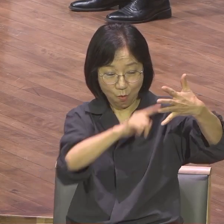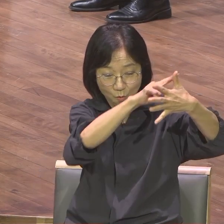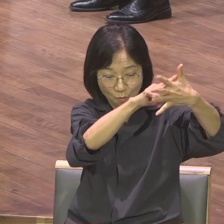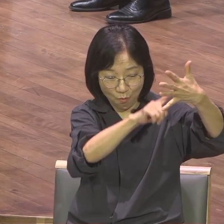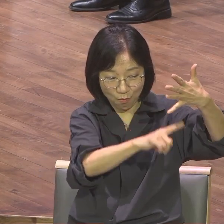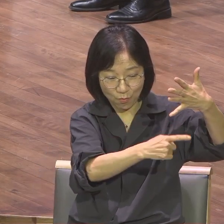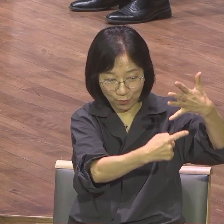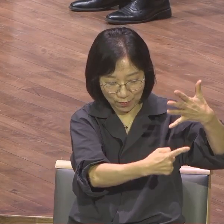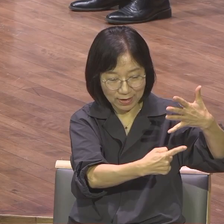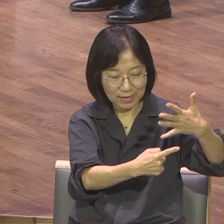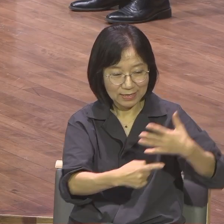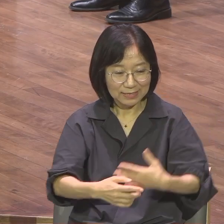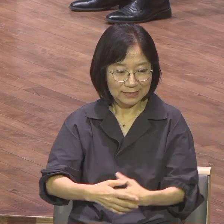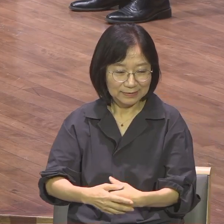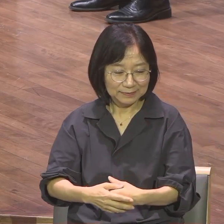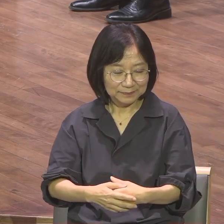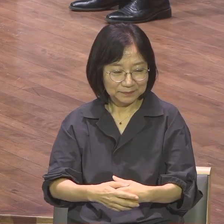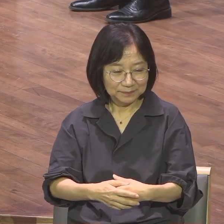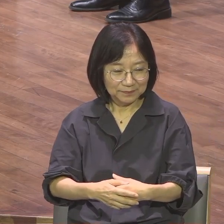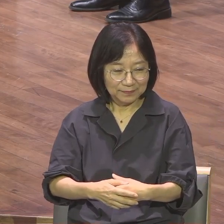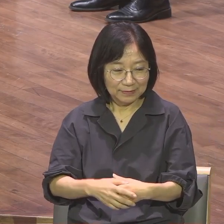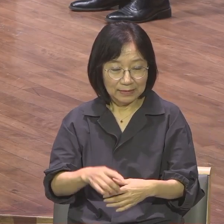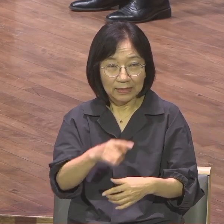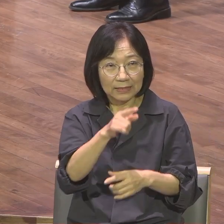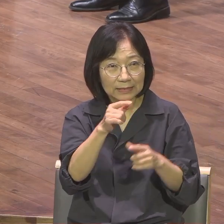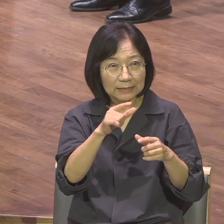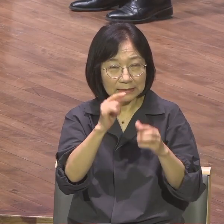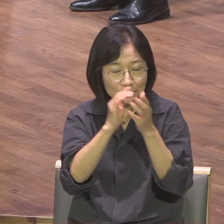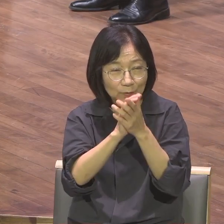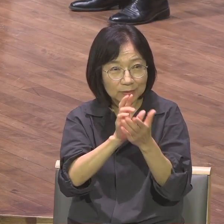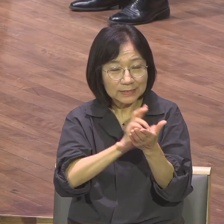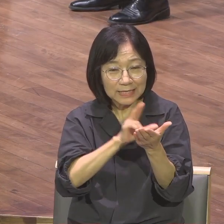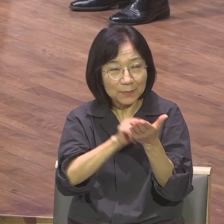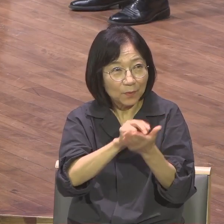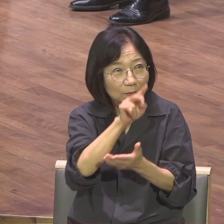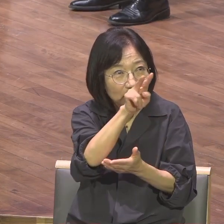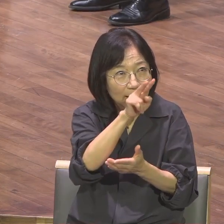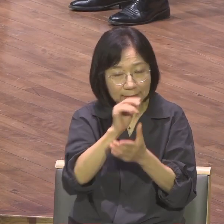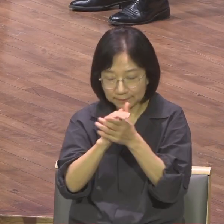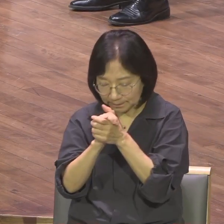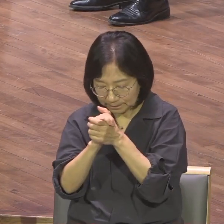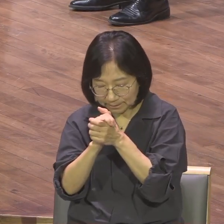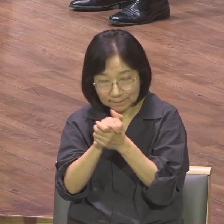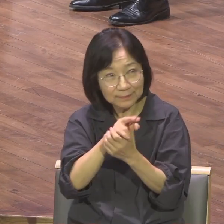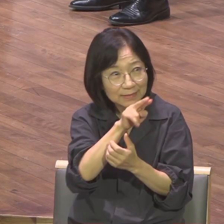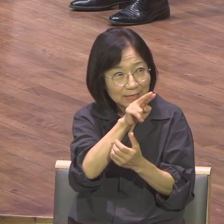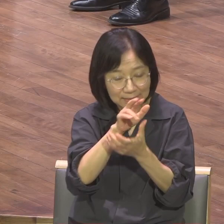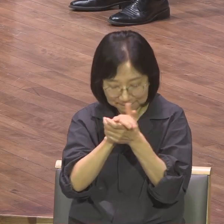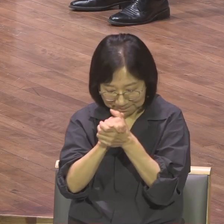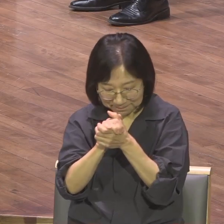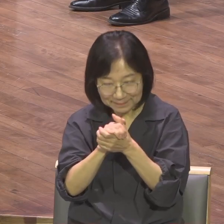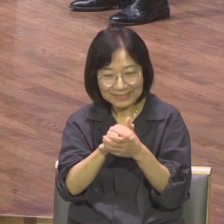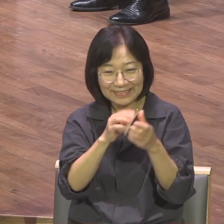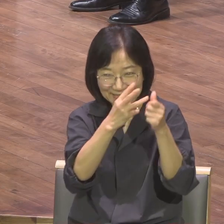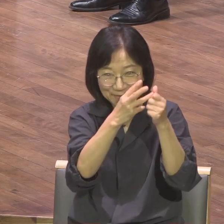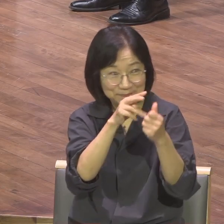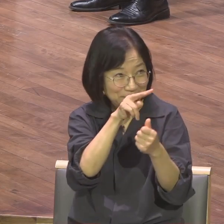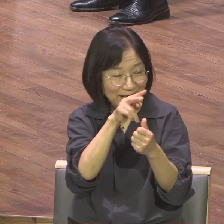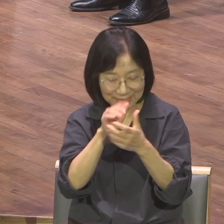수련회를 비롯한 화면에 있는 기도 제목들을 보시면서 우리 새가족 또 예배와까지 화면에 기도 제목들을 붙잡고 다 같이 함께